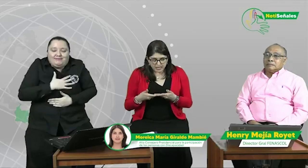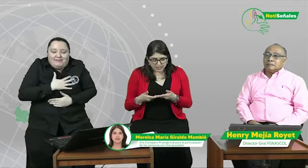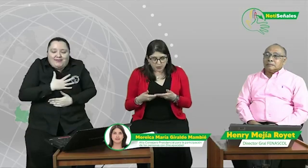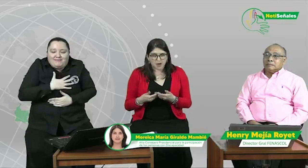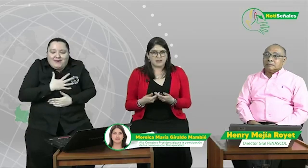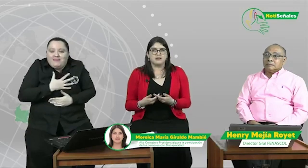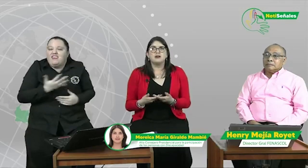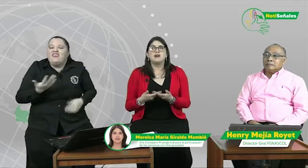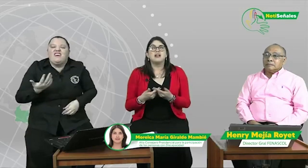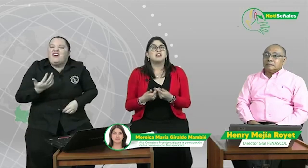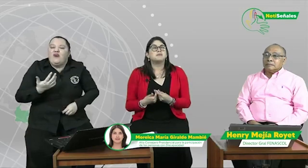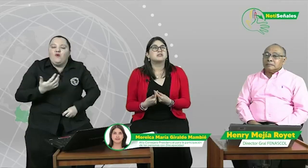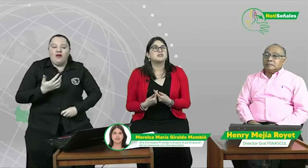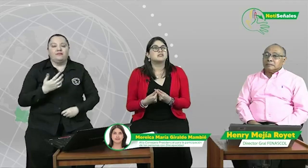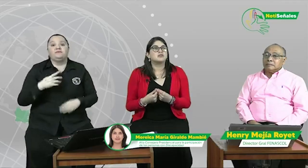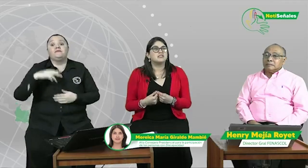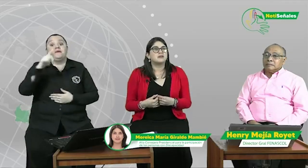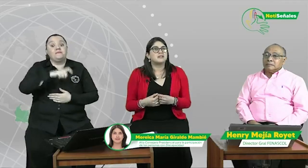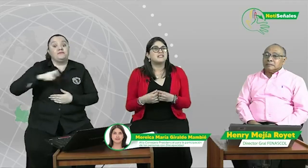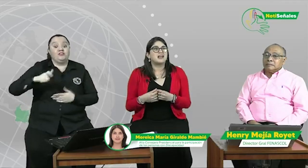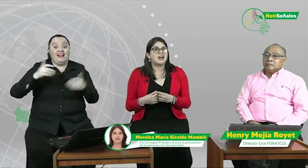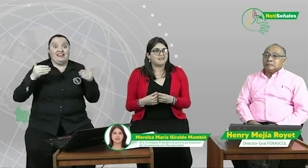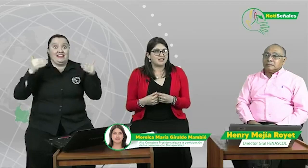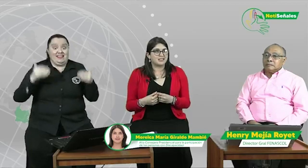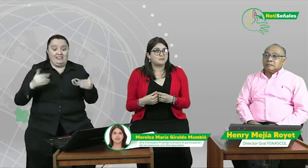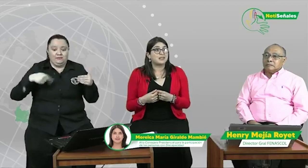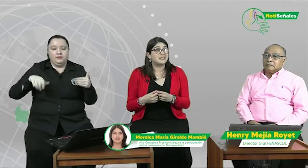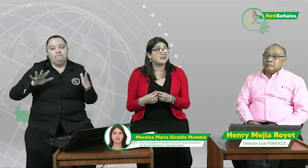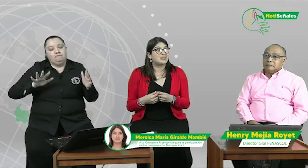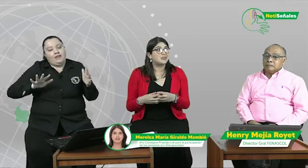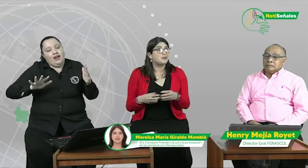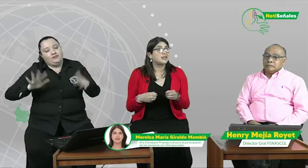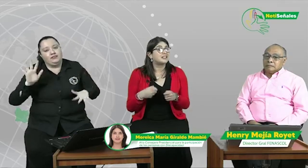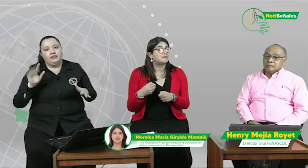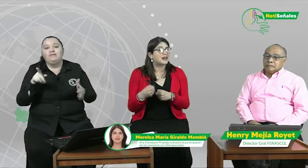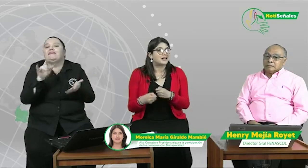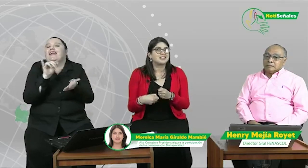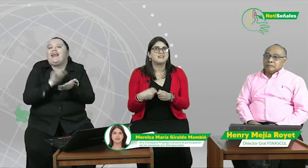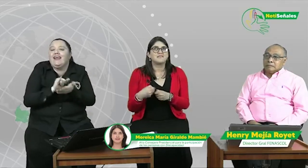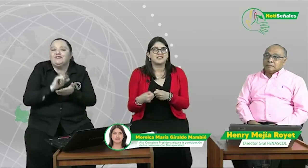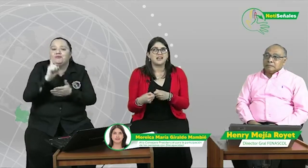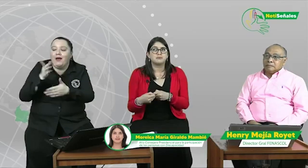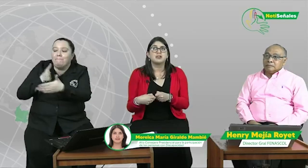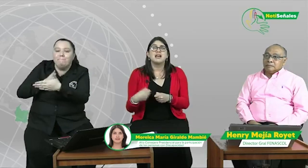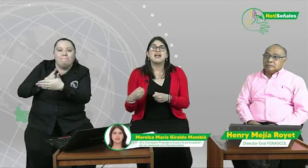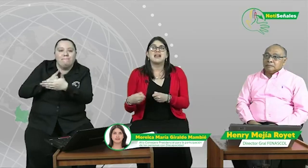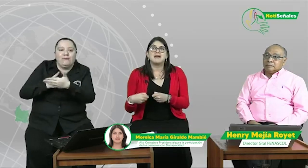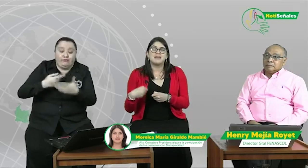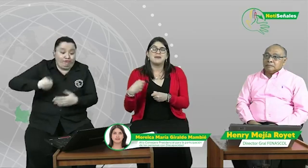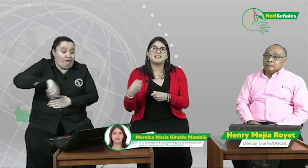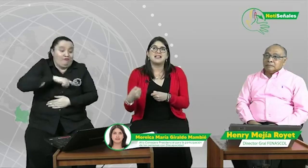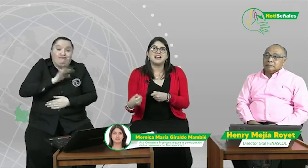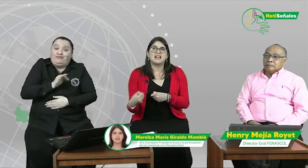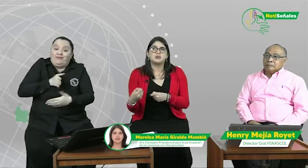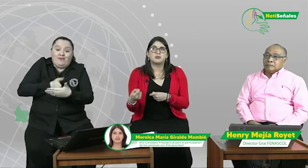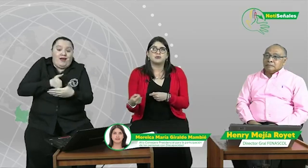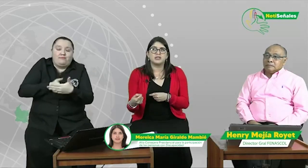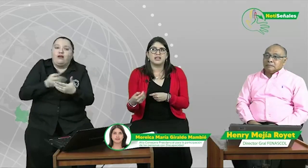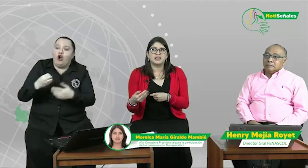es cual, las personas con discapacidad a veces, precisamente por esas barreras que enfrentamos en materia de las oportunidades,